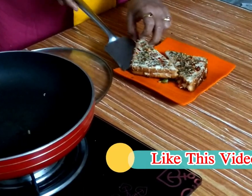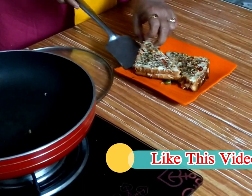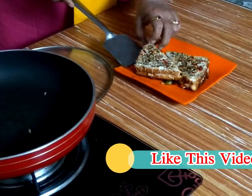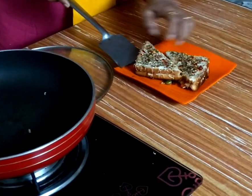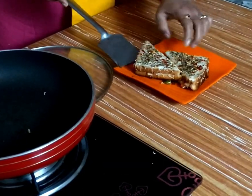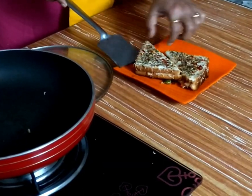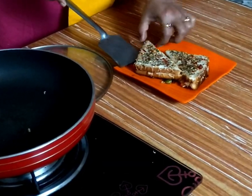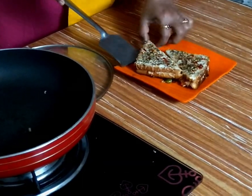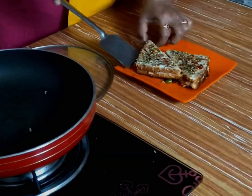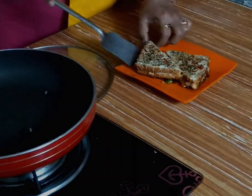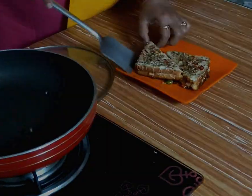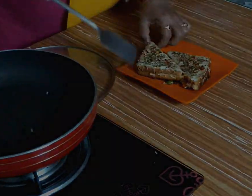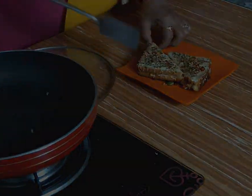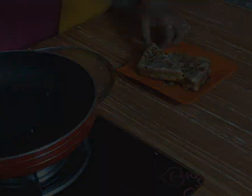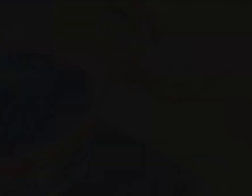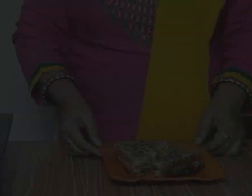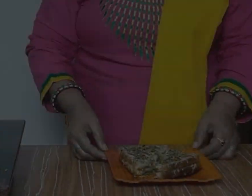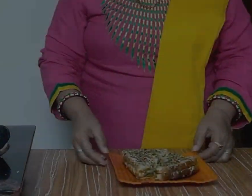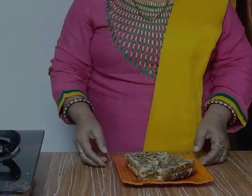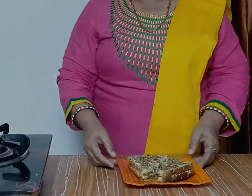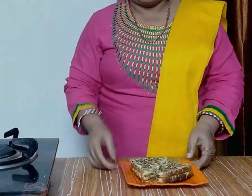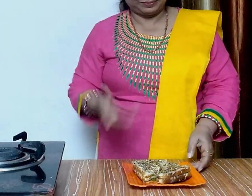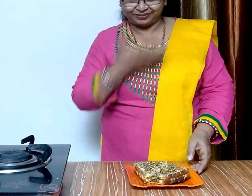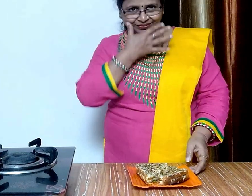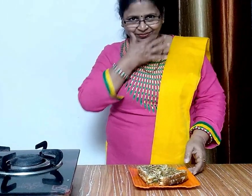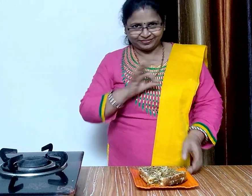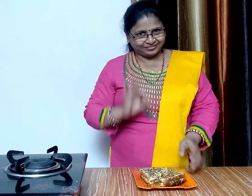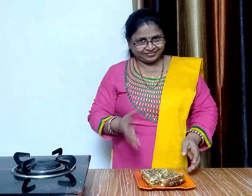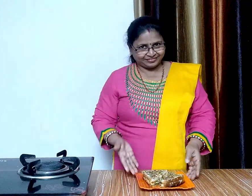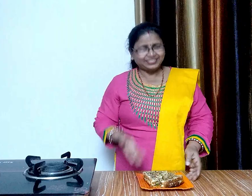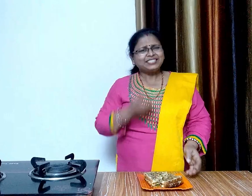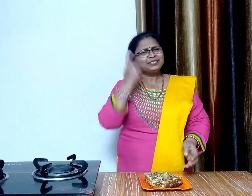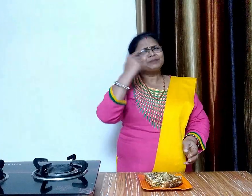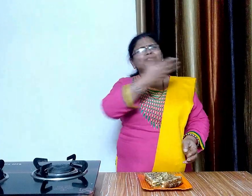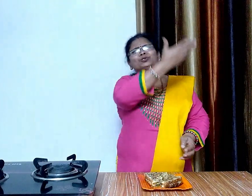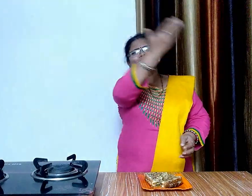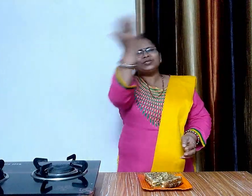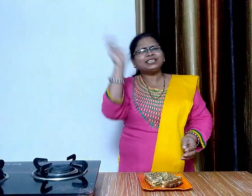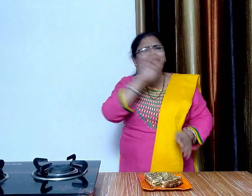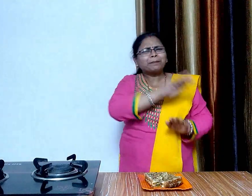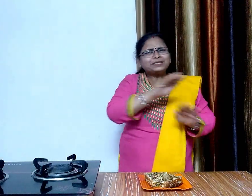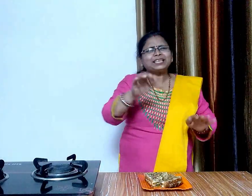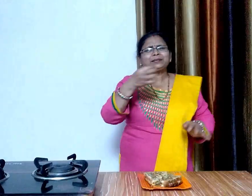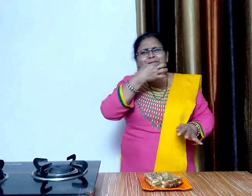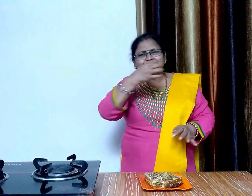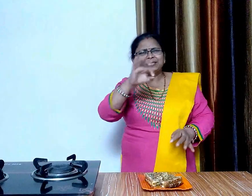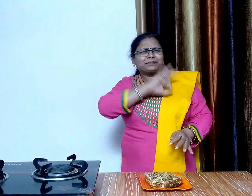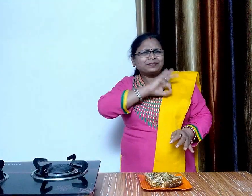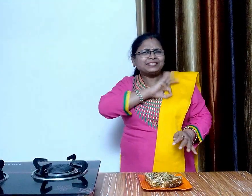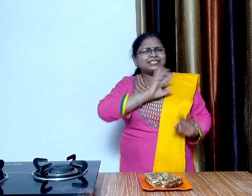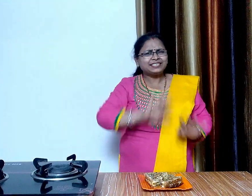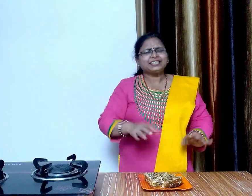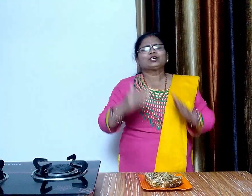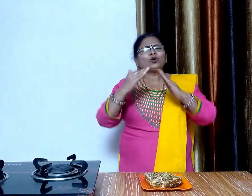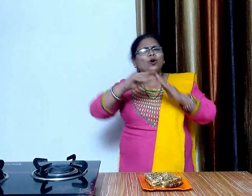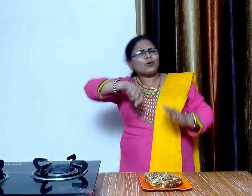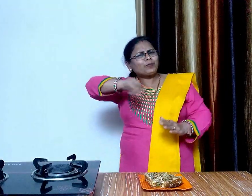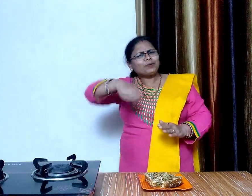हमारी चीज सेंड्विच बनकर तयार है अक्तर बच्छों को चीज बहुत पसंद आता है आप असानी से घर पर चीज सेंड्विच बनाकर